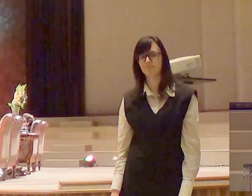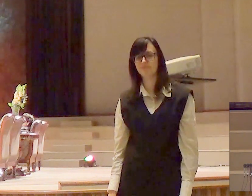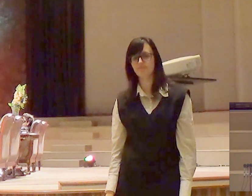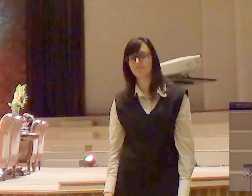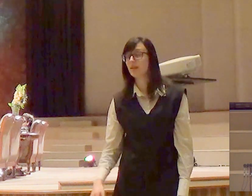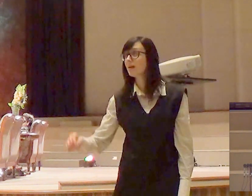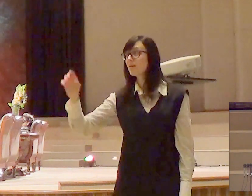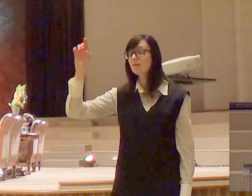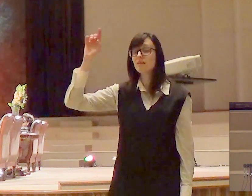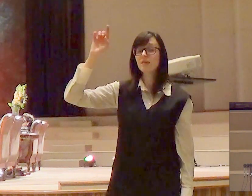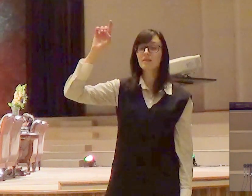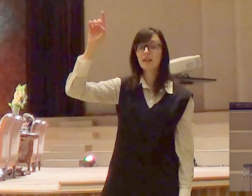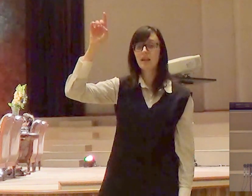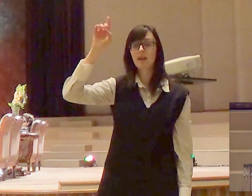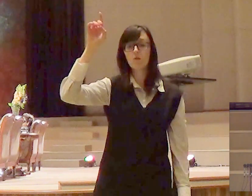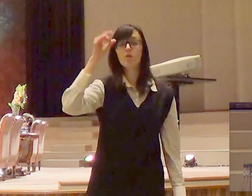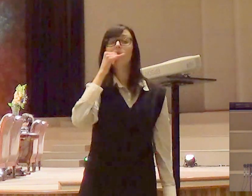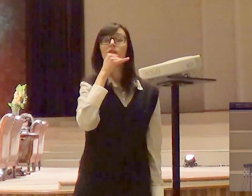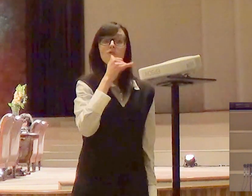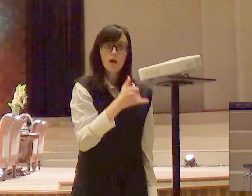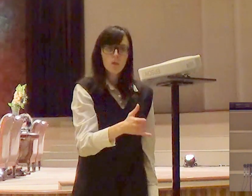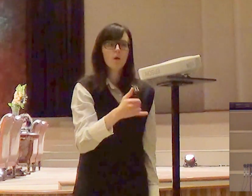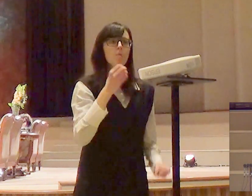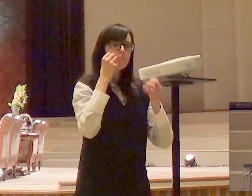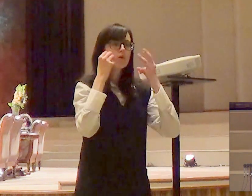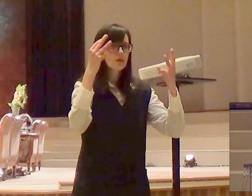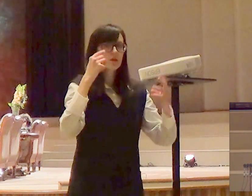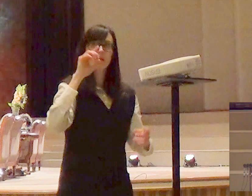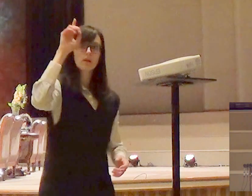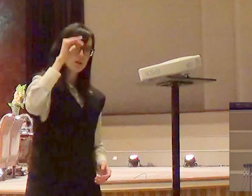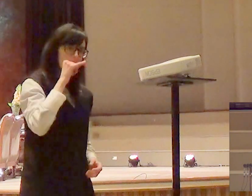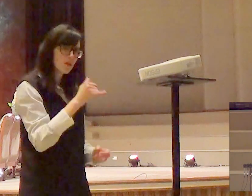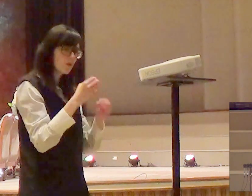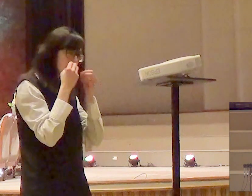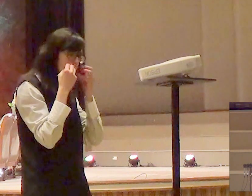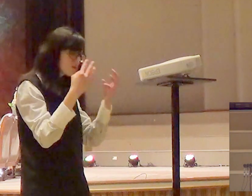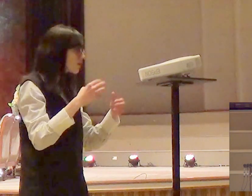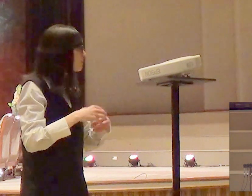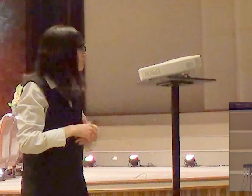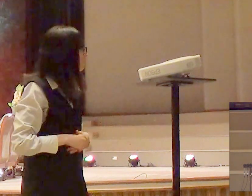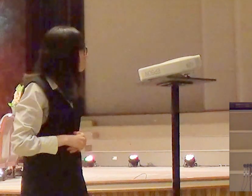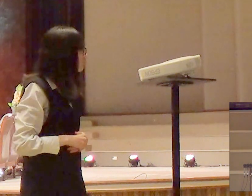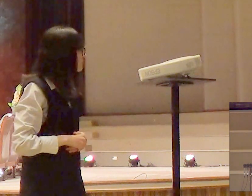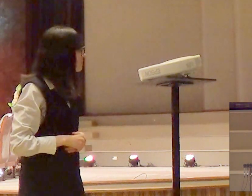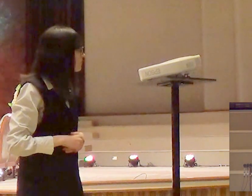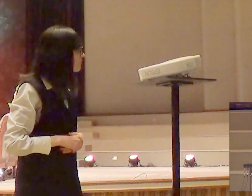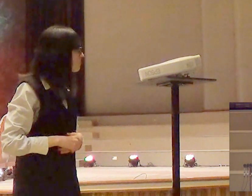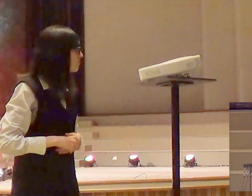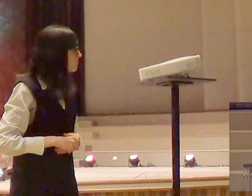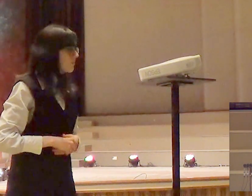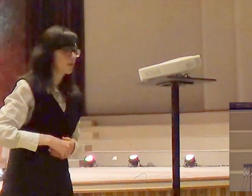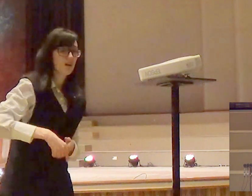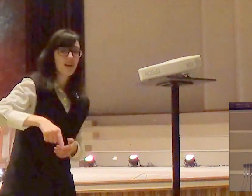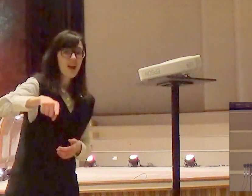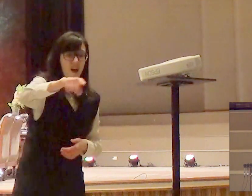isso para Moisés, no versículo 11, ele vai dizer assim, quando vocês reclamam contra Arão,